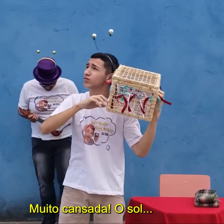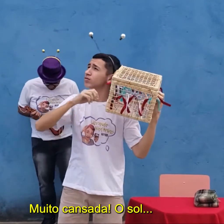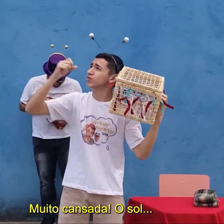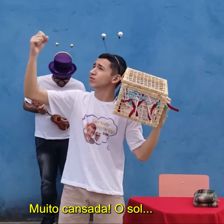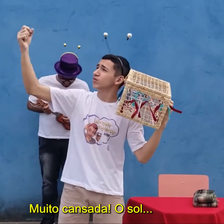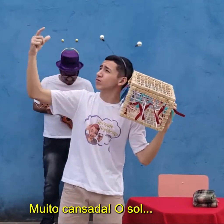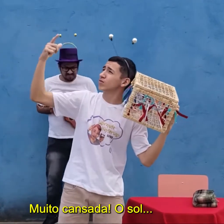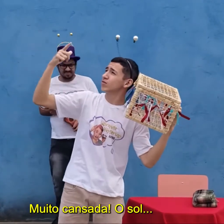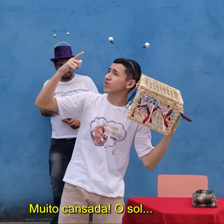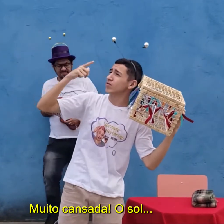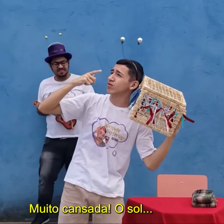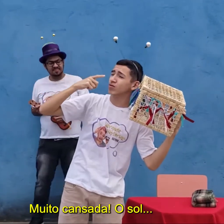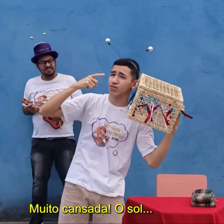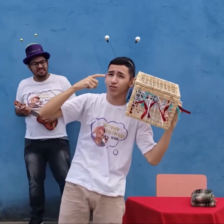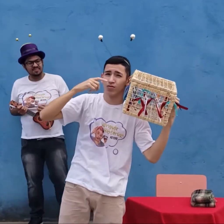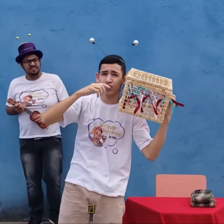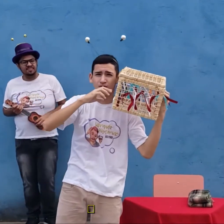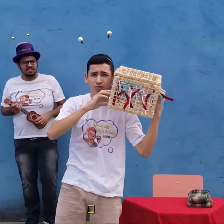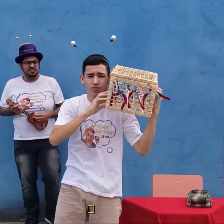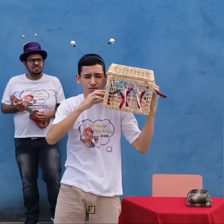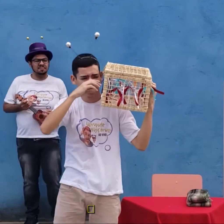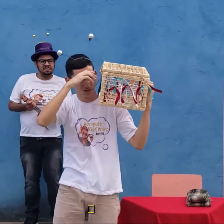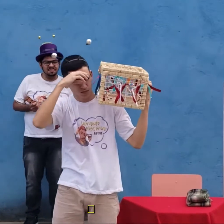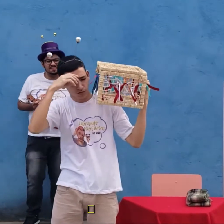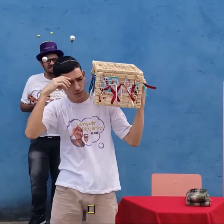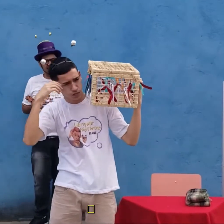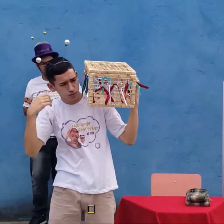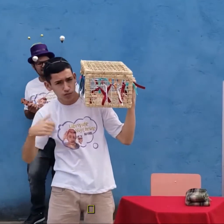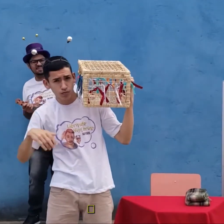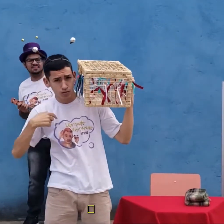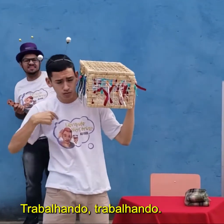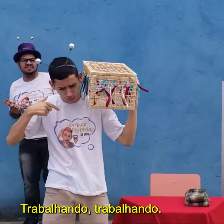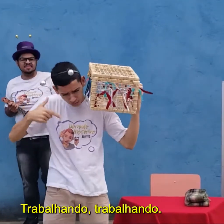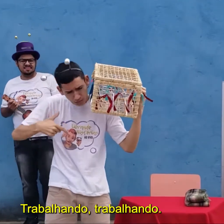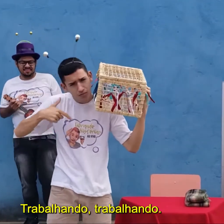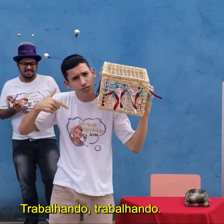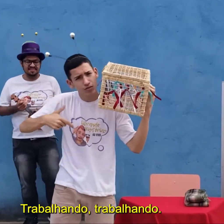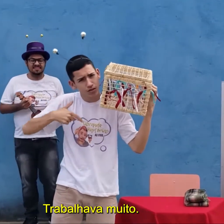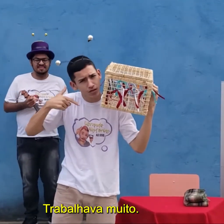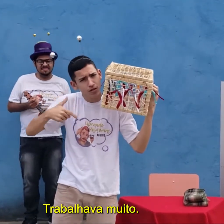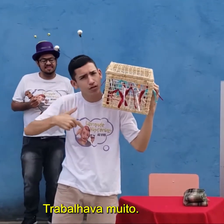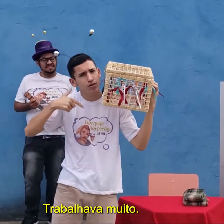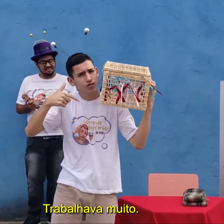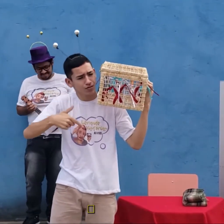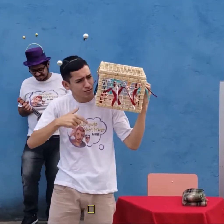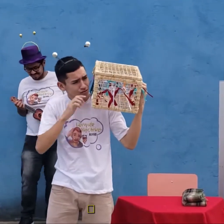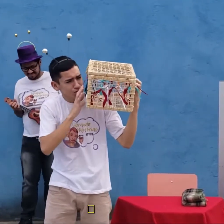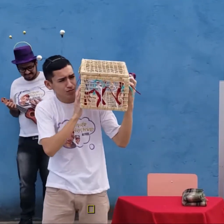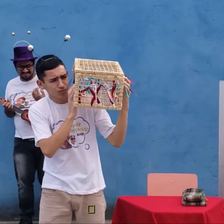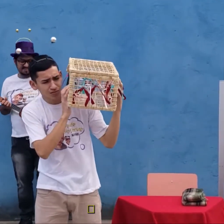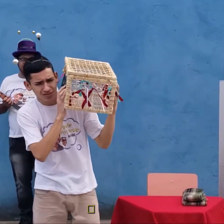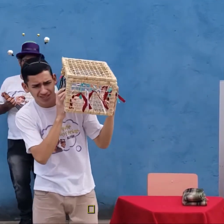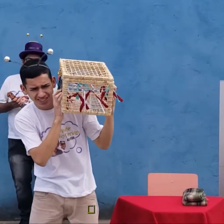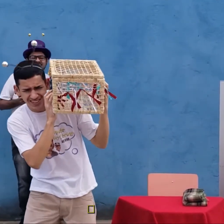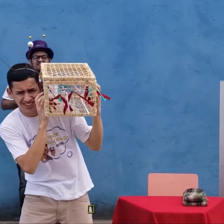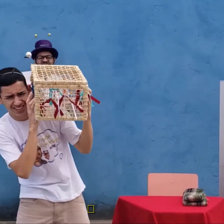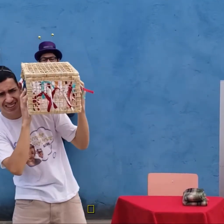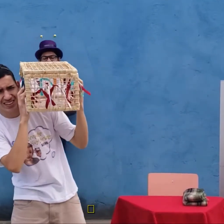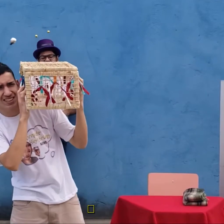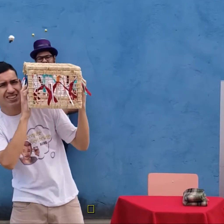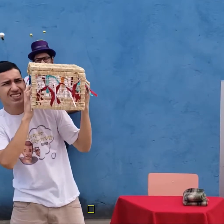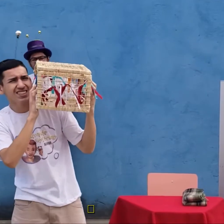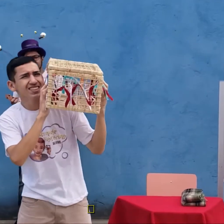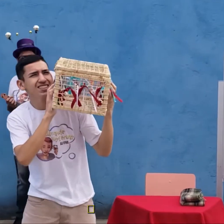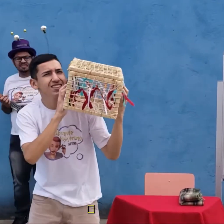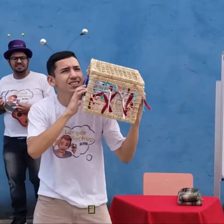descansada. O sol. Passa a lateral da mão sobre a testa. Trabalhando, trabalhando, trabalhava muito. Configura a mão em L e